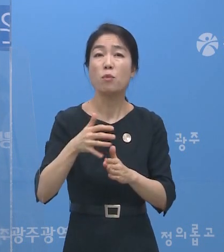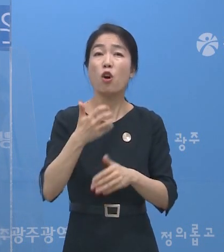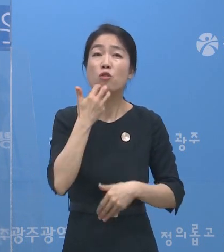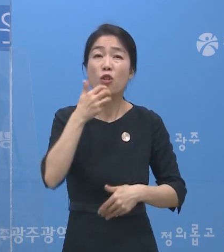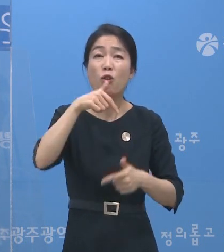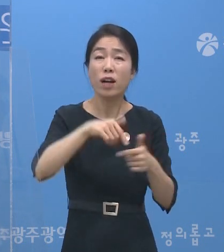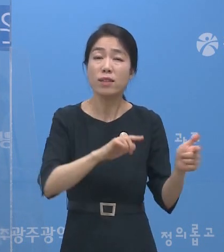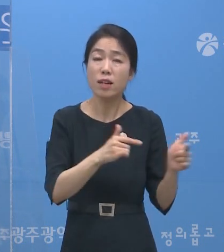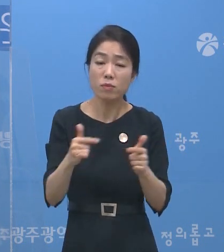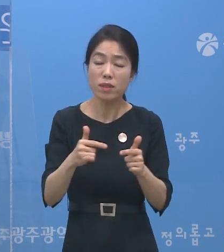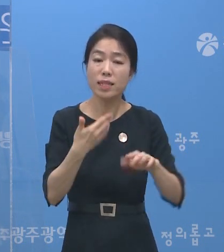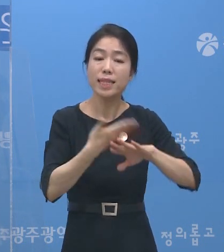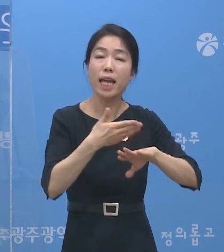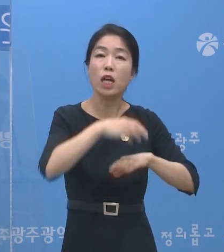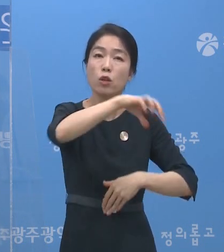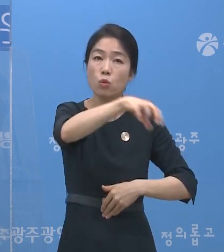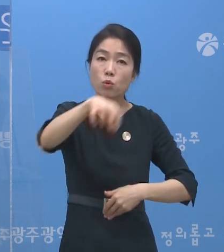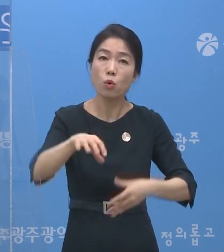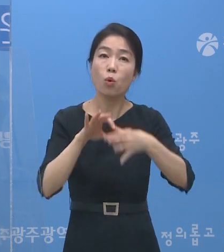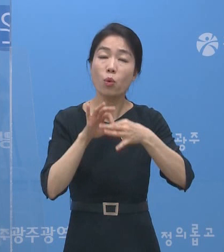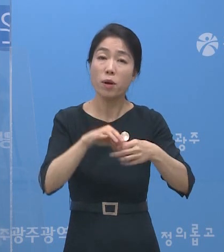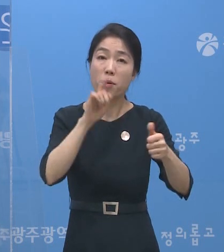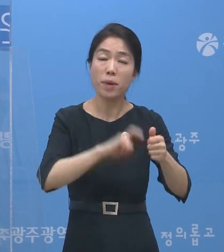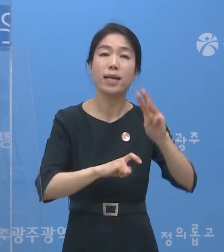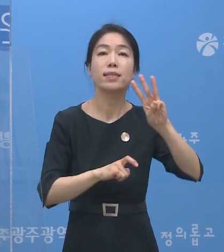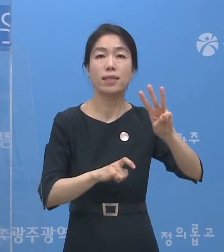타시도 관련 확진자가 3명이 나왔습니다.